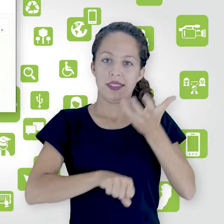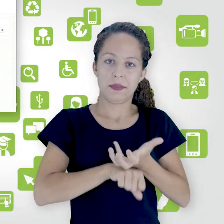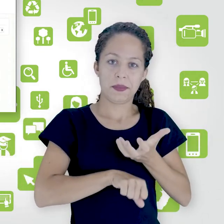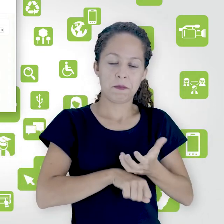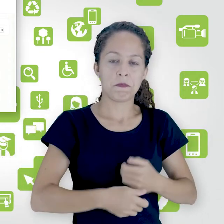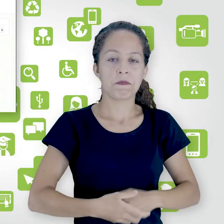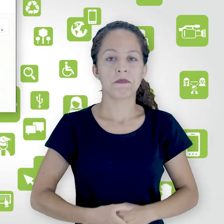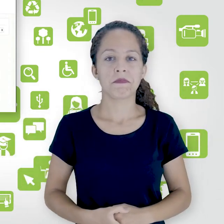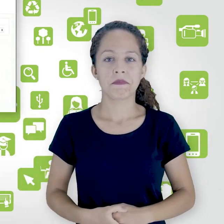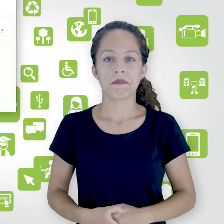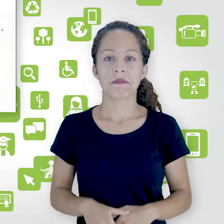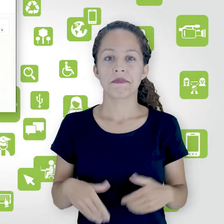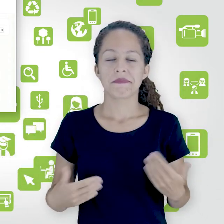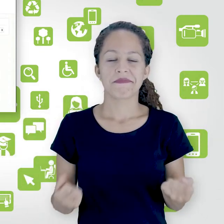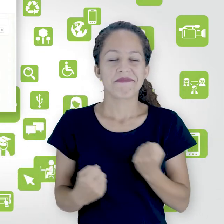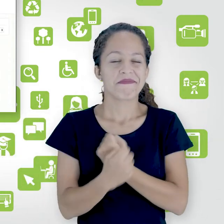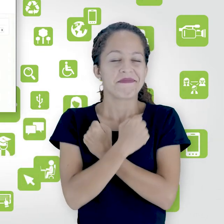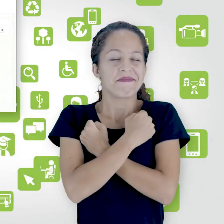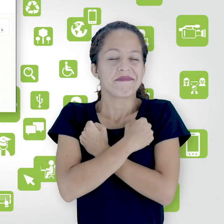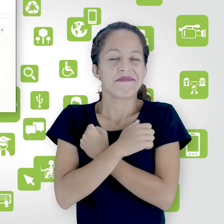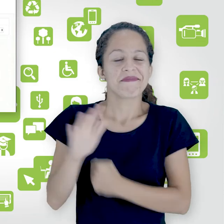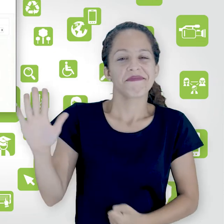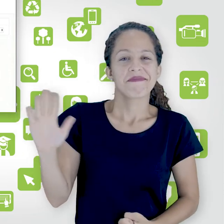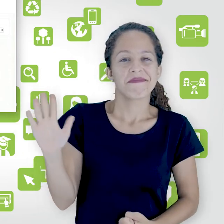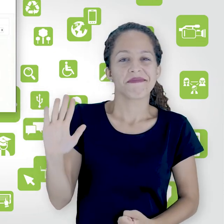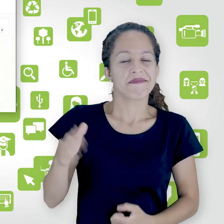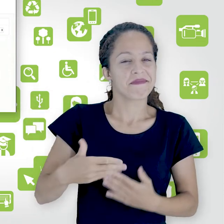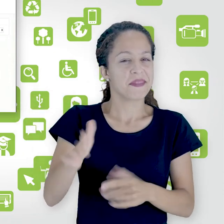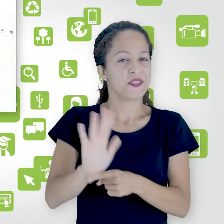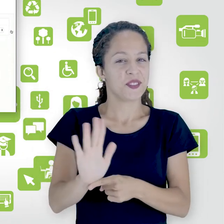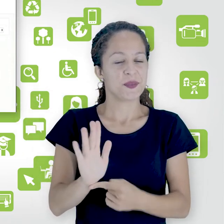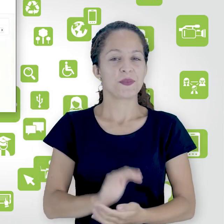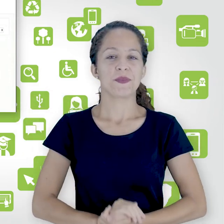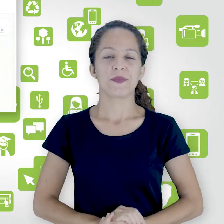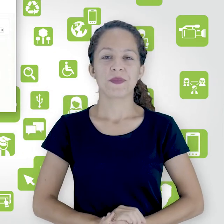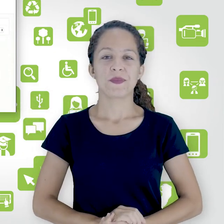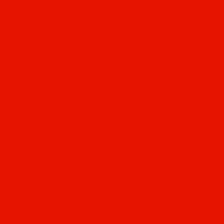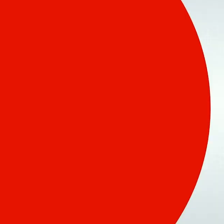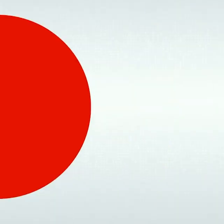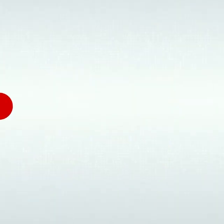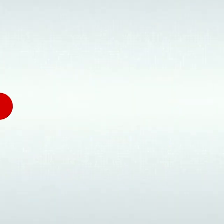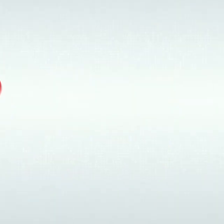disciplina. Então, um grande abraço e até o próximo vídeo.